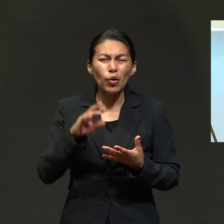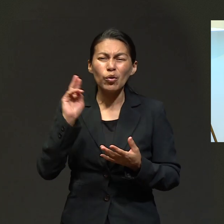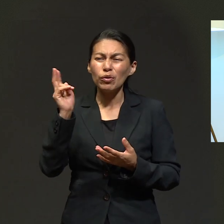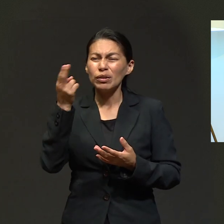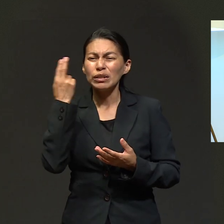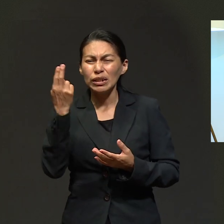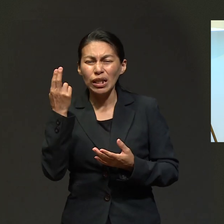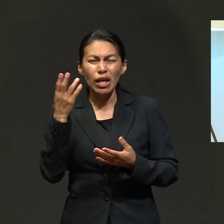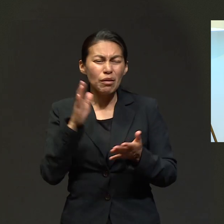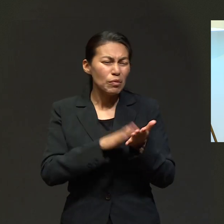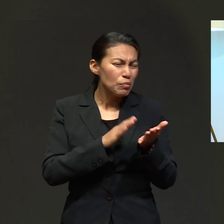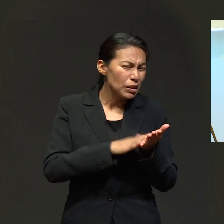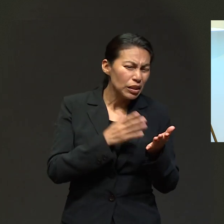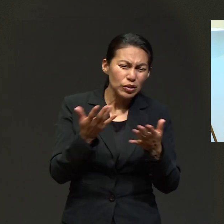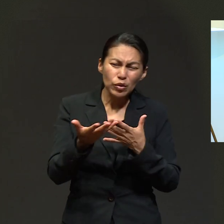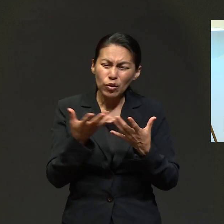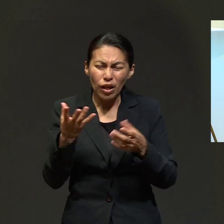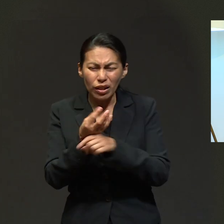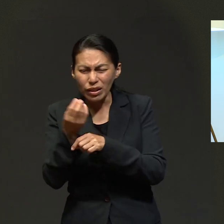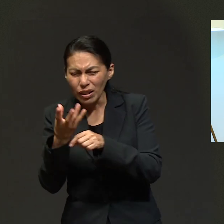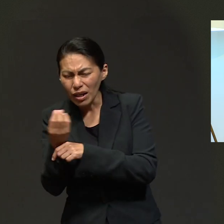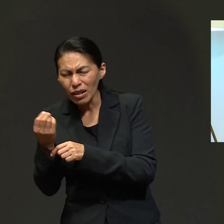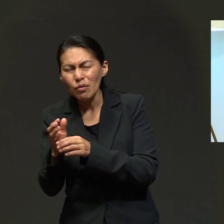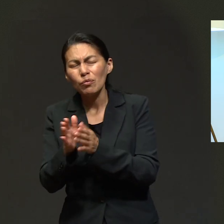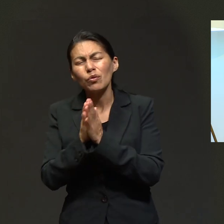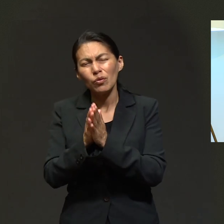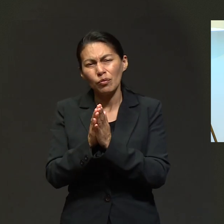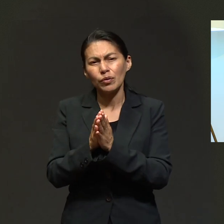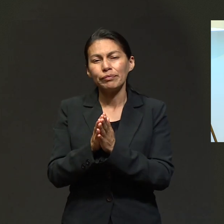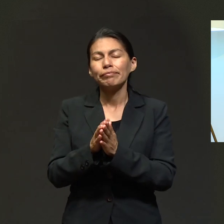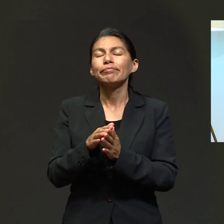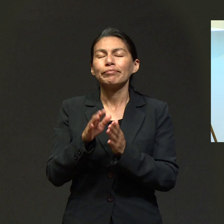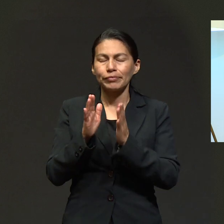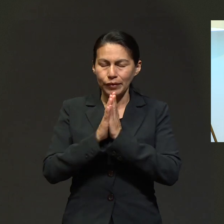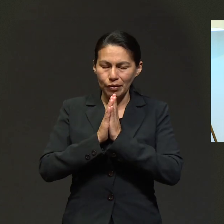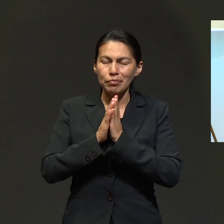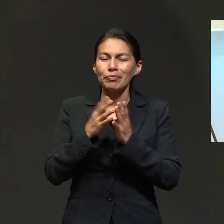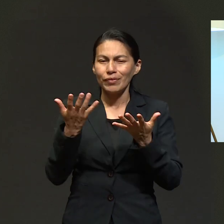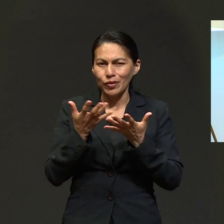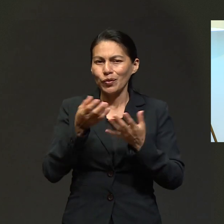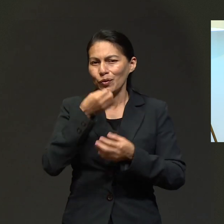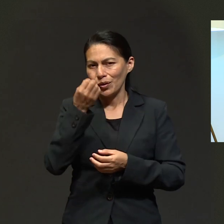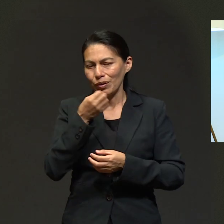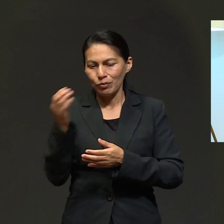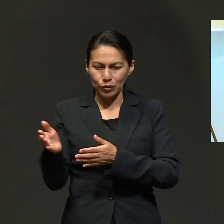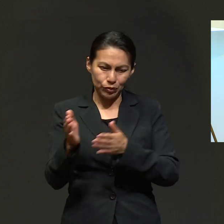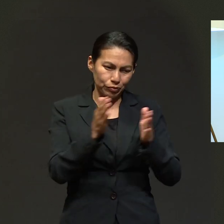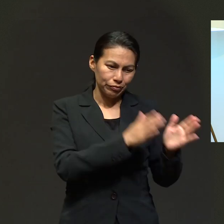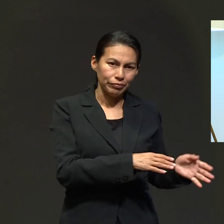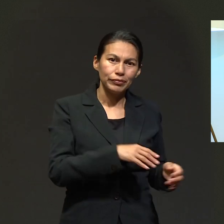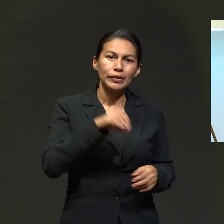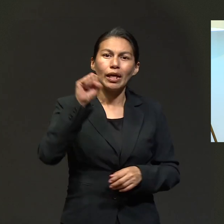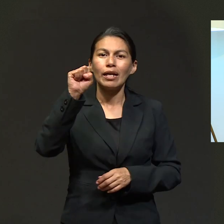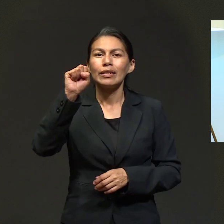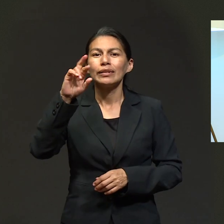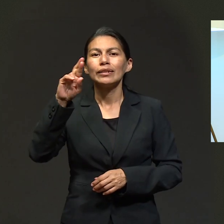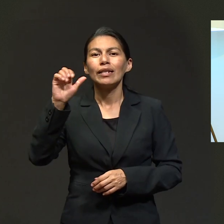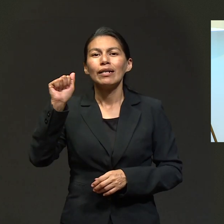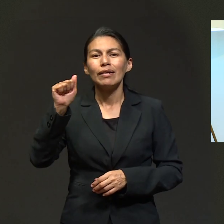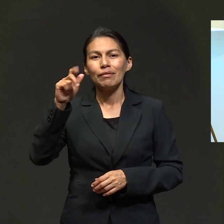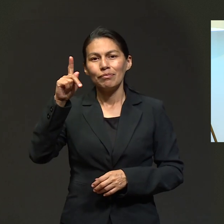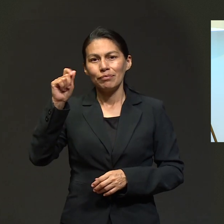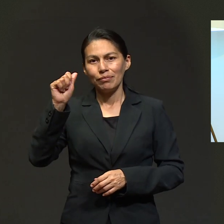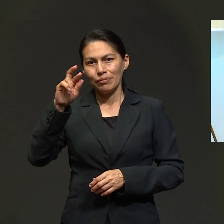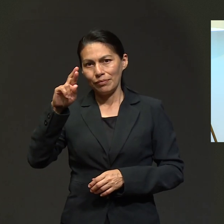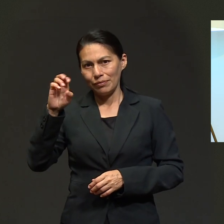de Dios. Amén. Estaremos orando por esta petición, Ricardo. Sara Paredes, gracias por este testimonio.